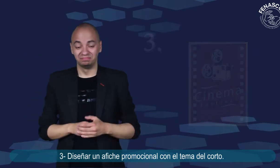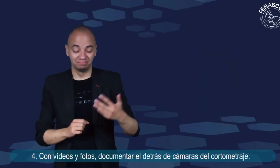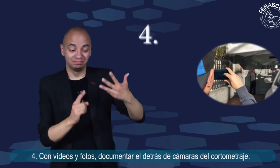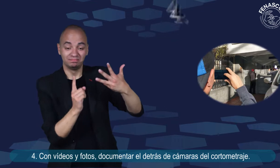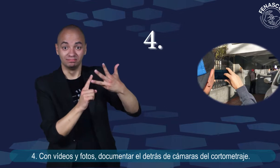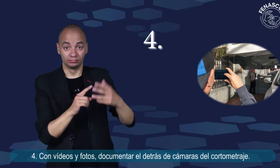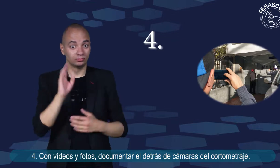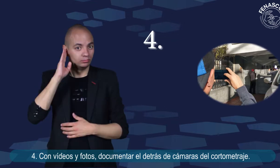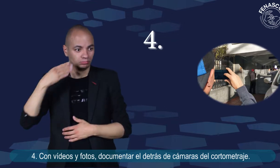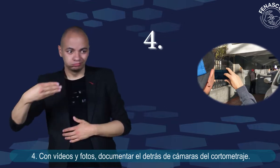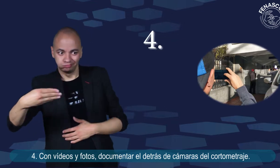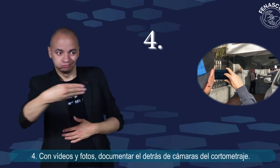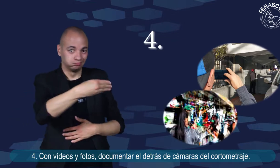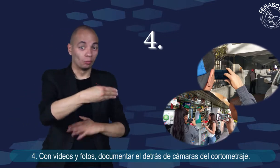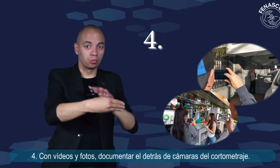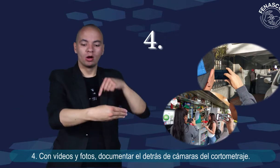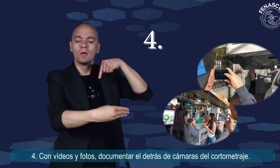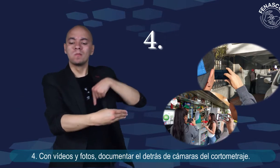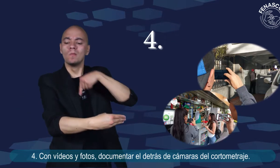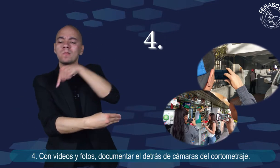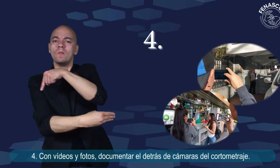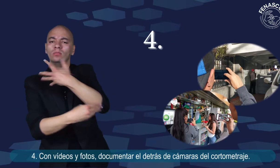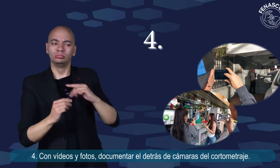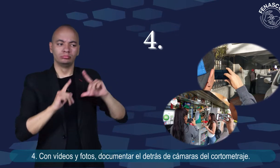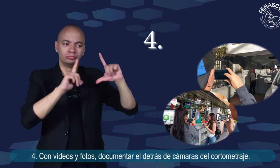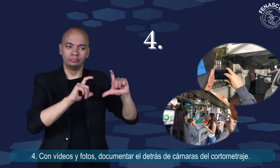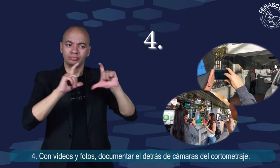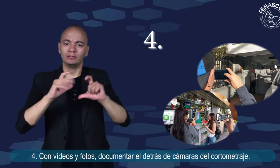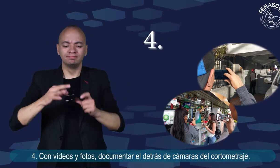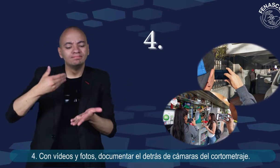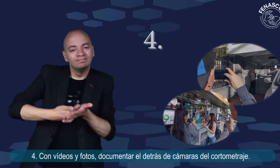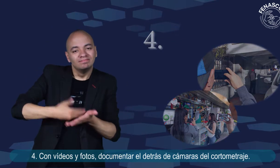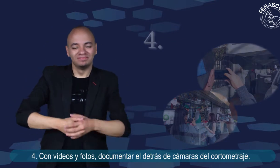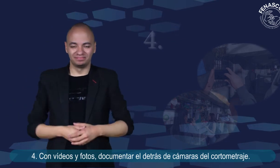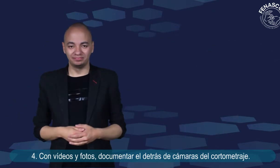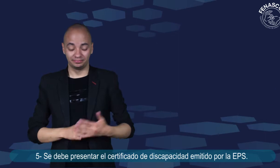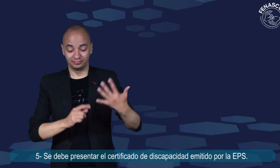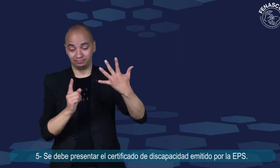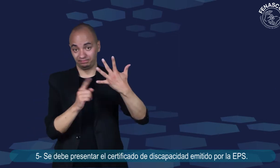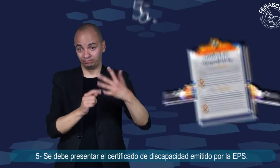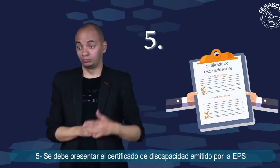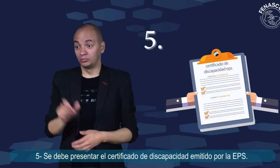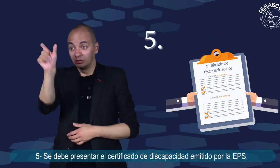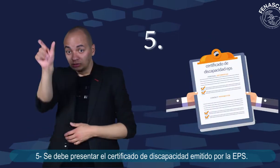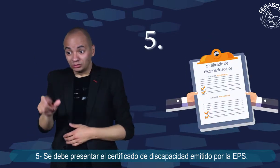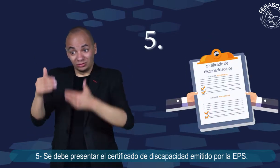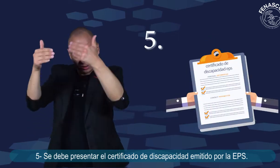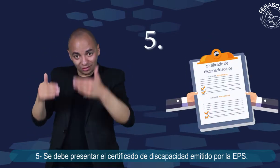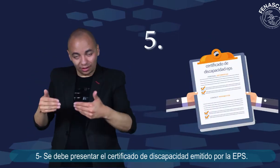Número cuatro, con videos y fotos documentar el detrás de cámaras del cortometraje. Número cinco, se debe